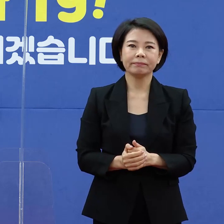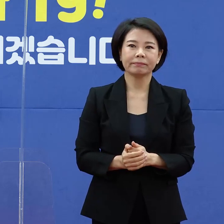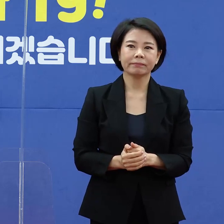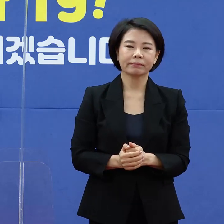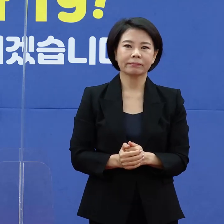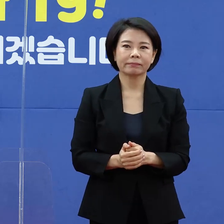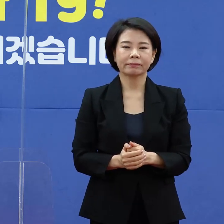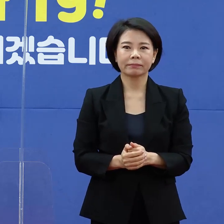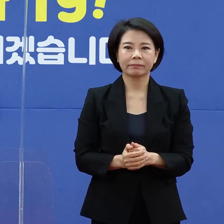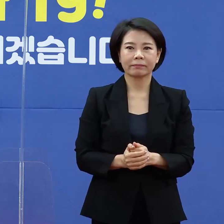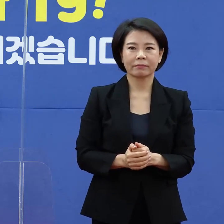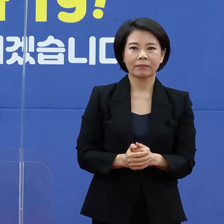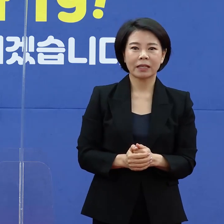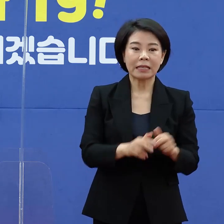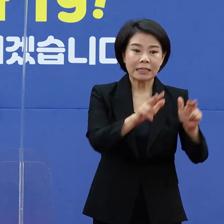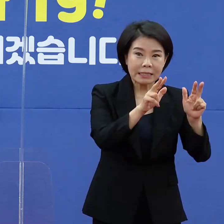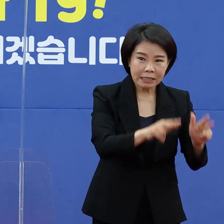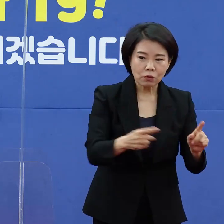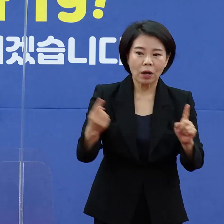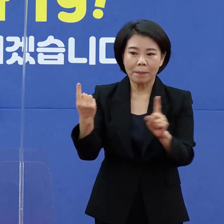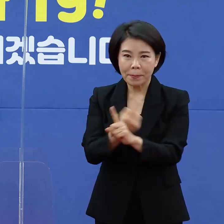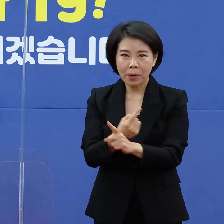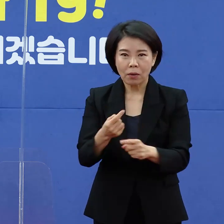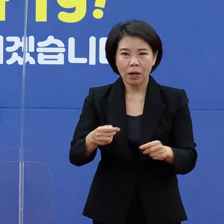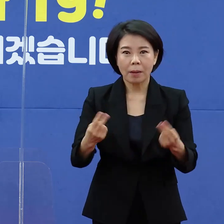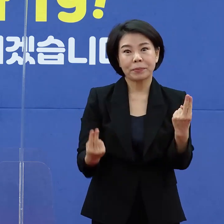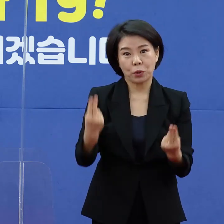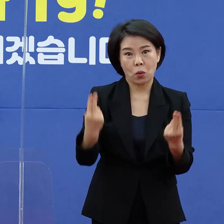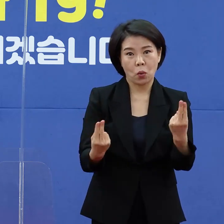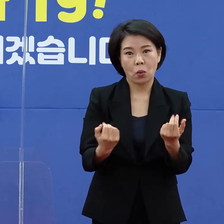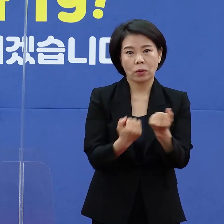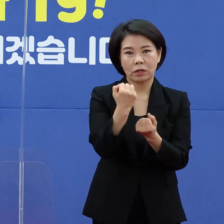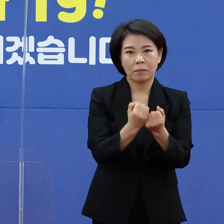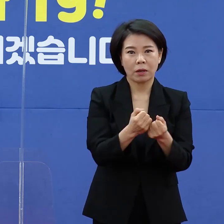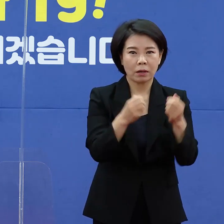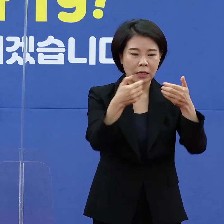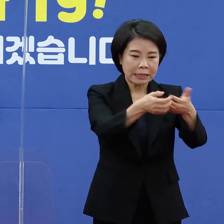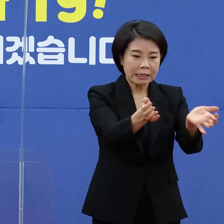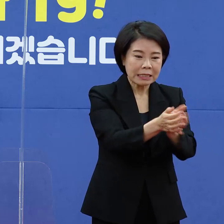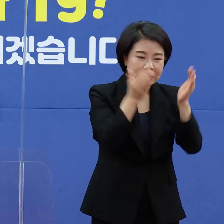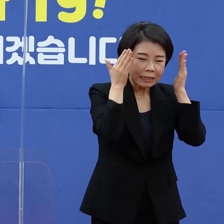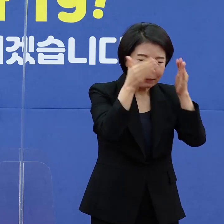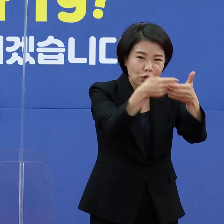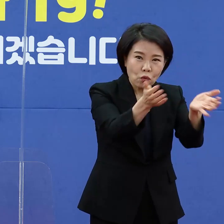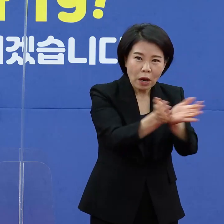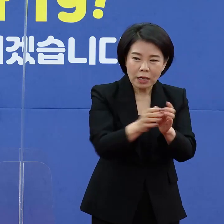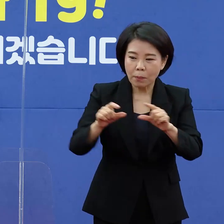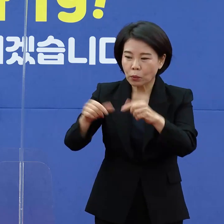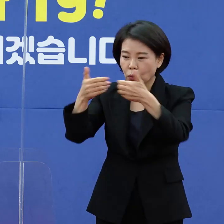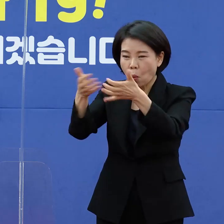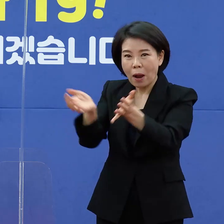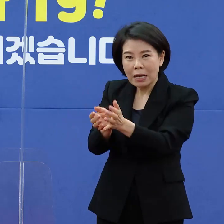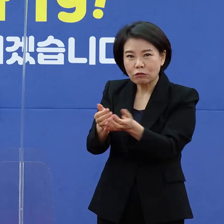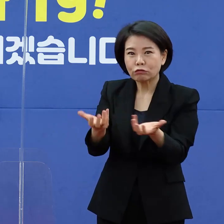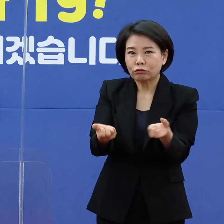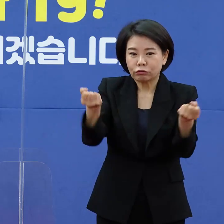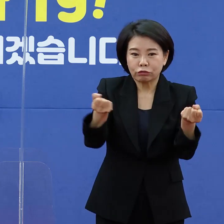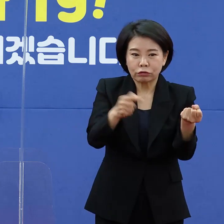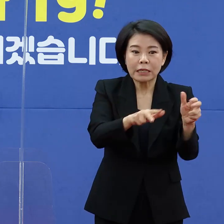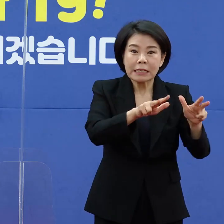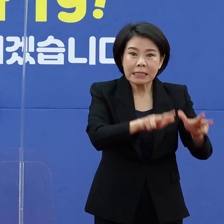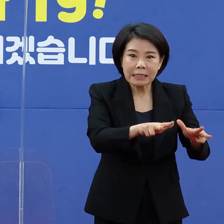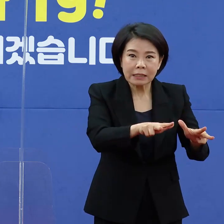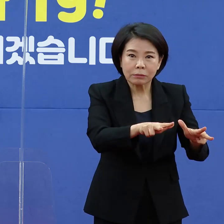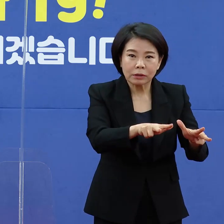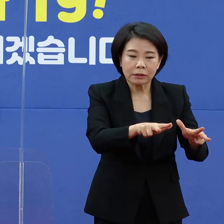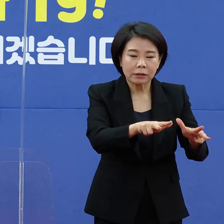현행과 개편에 대한 박스한 내용을 잠깐 설명드리면 집중관리군과 일반관리군으로 나뉘는데 현행은